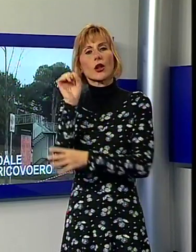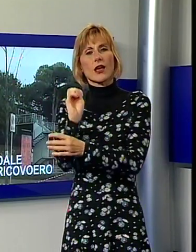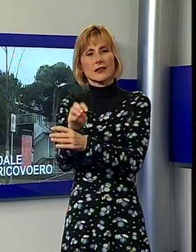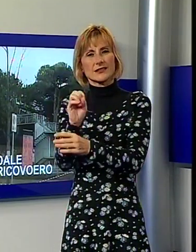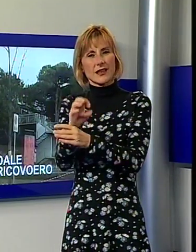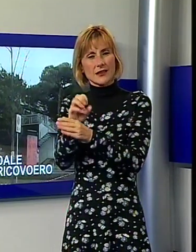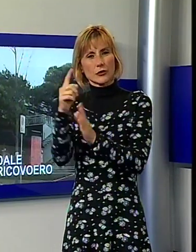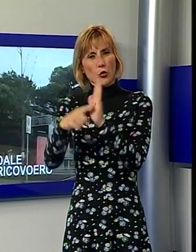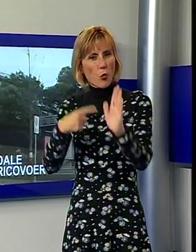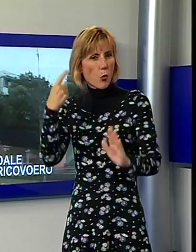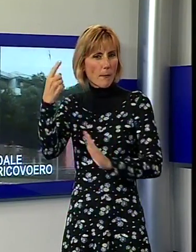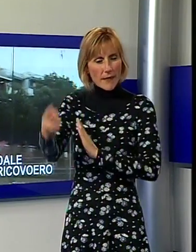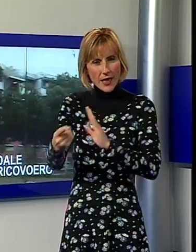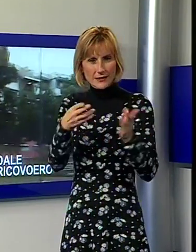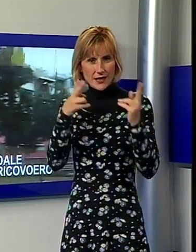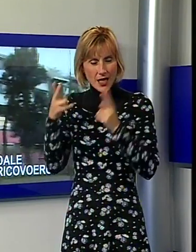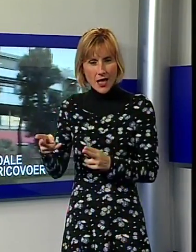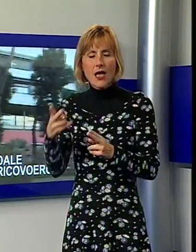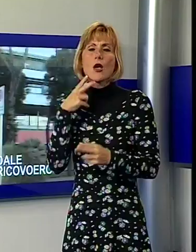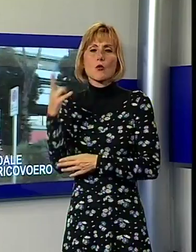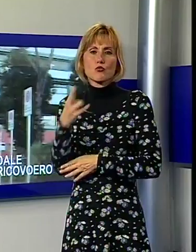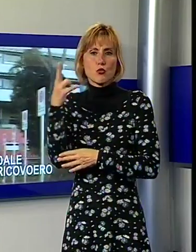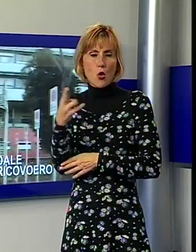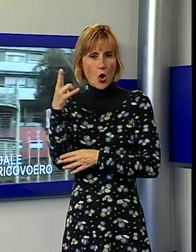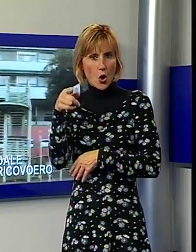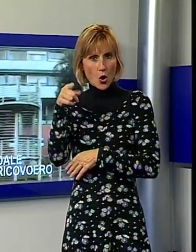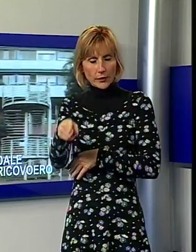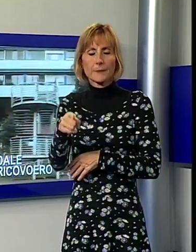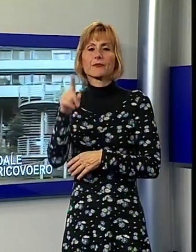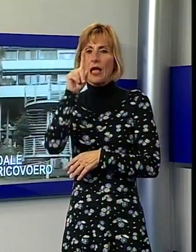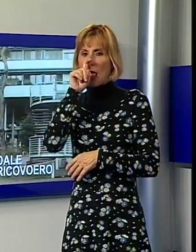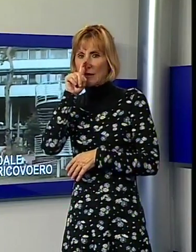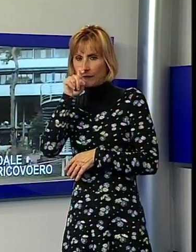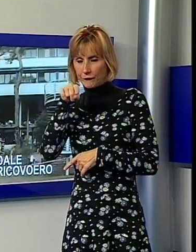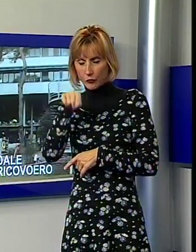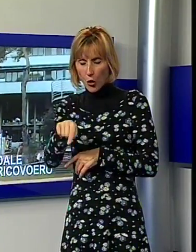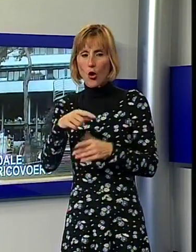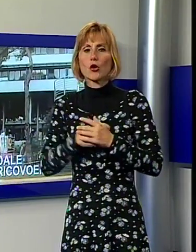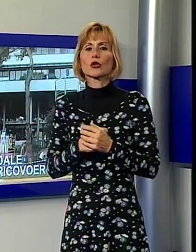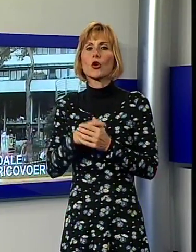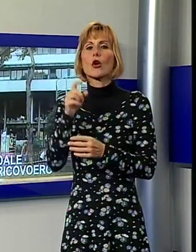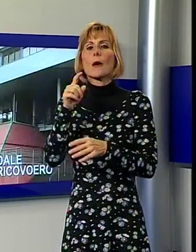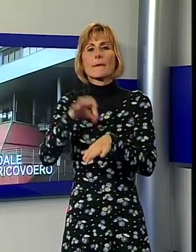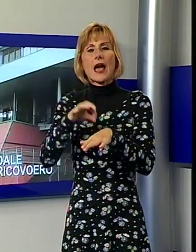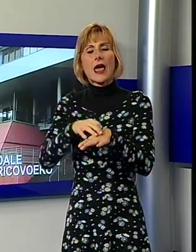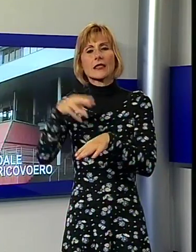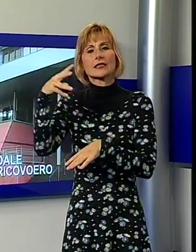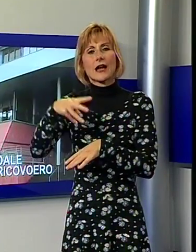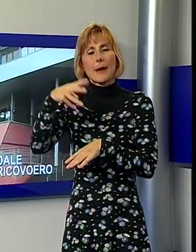ricovero per meningite, deceduta a Livorno dove era ricoverata da un mese per meningite l'insegnante Lilia Agata Caputo, 64